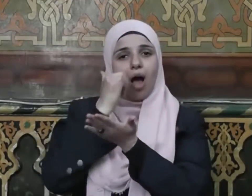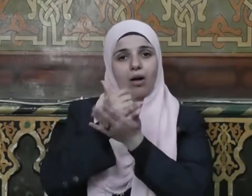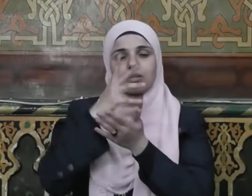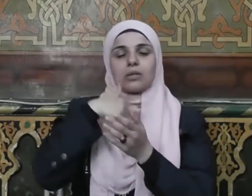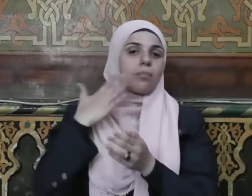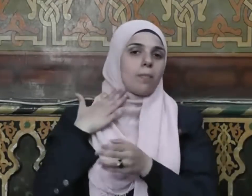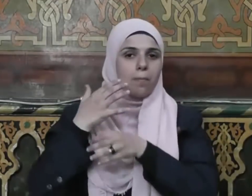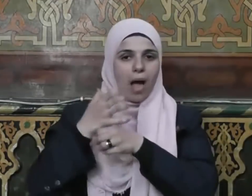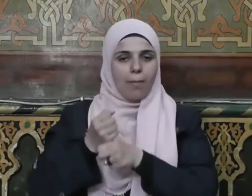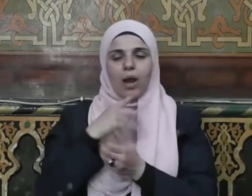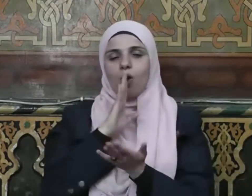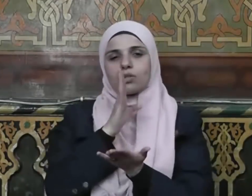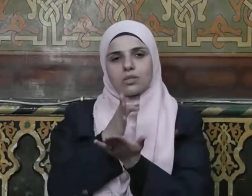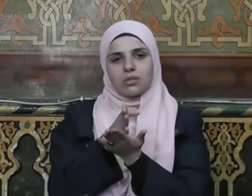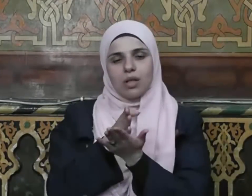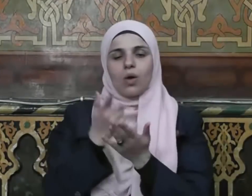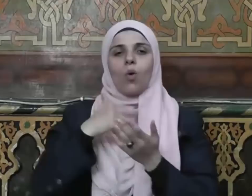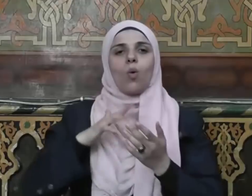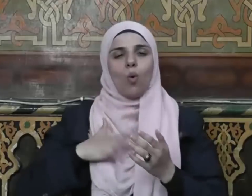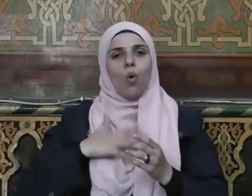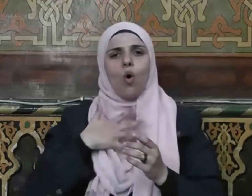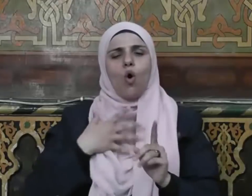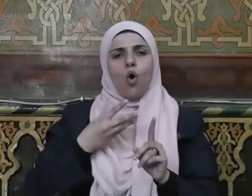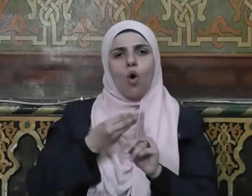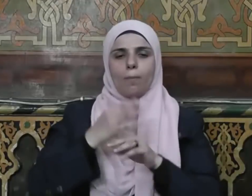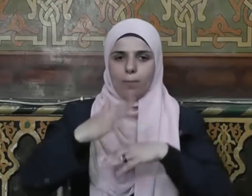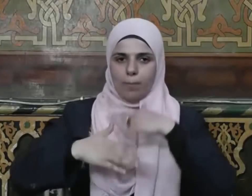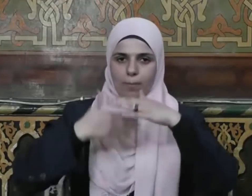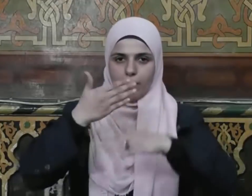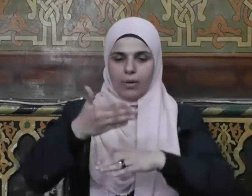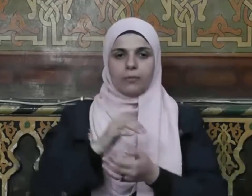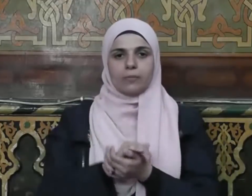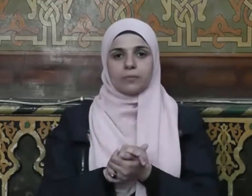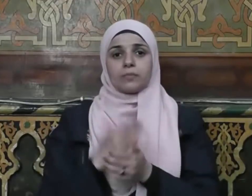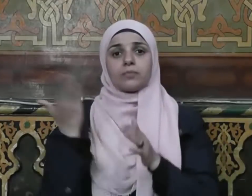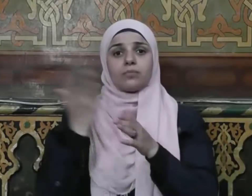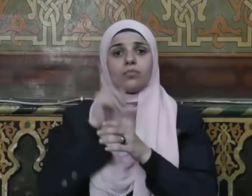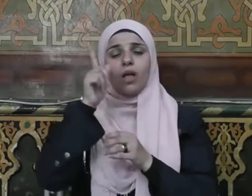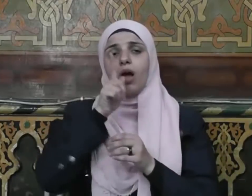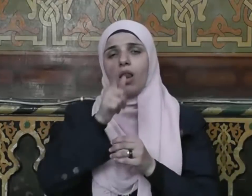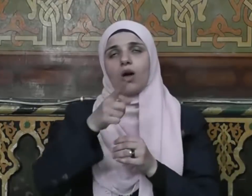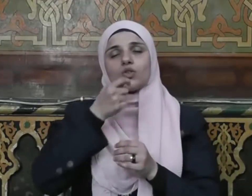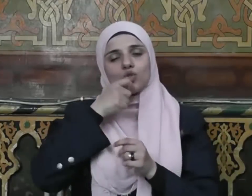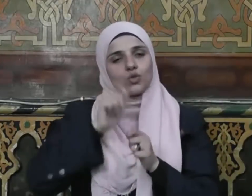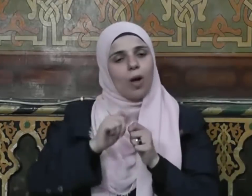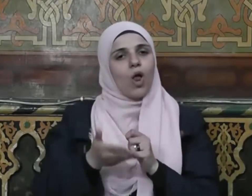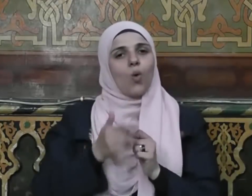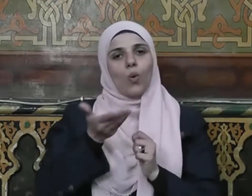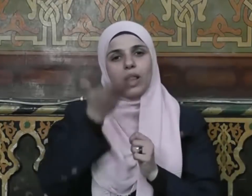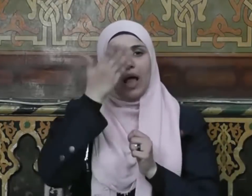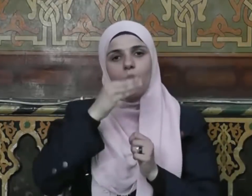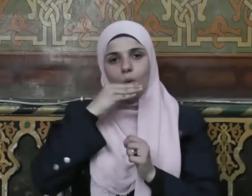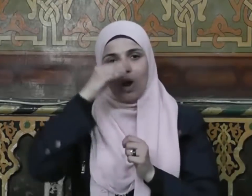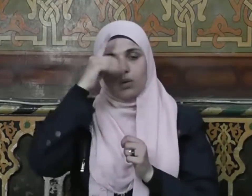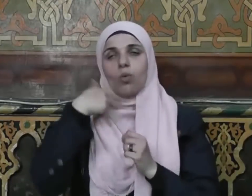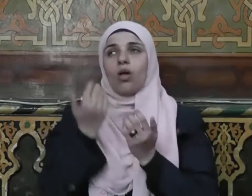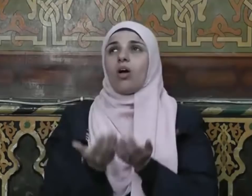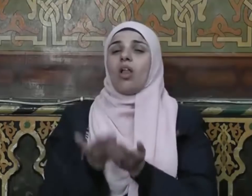بأمانة وصدق وتضحية من بعدهم حيث يقول الحق سبحانه الله